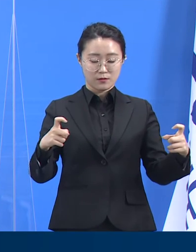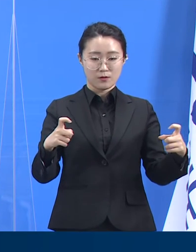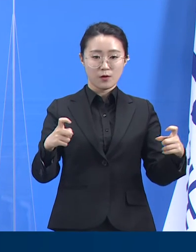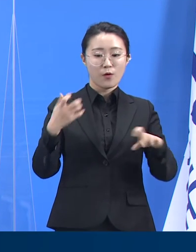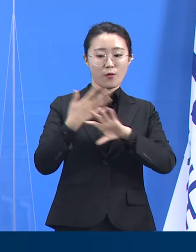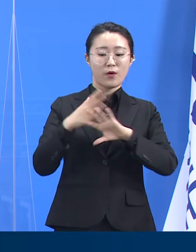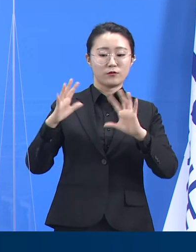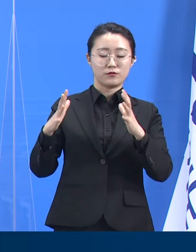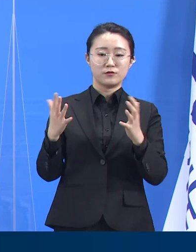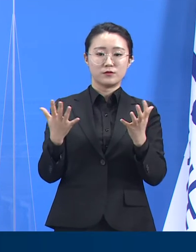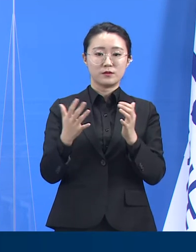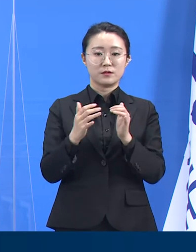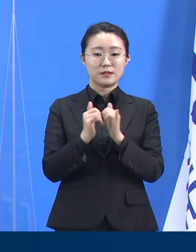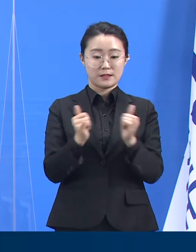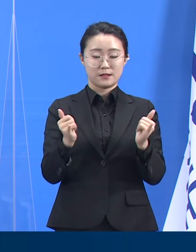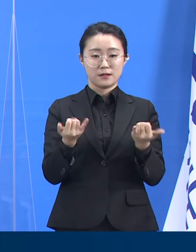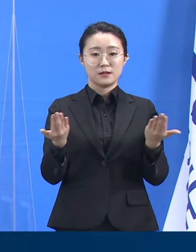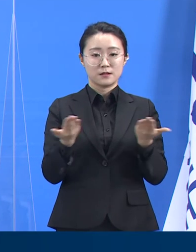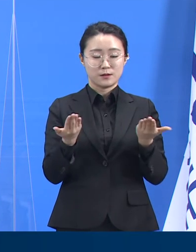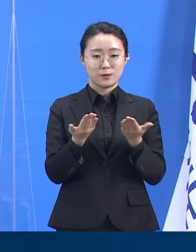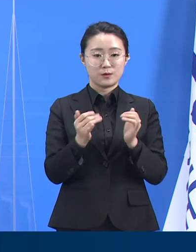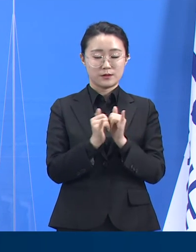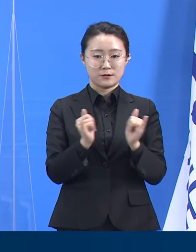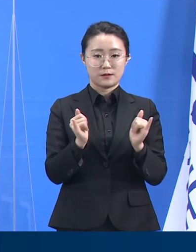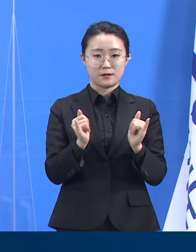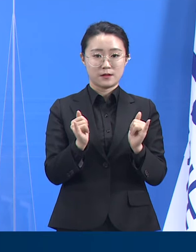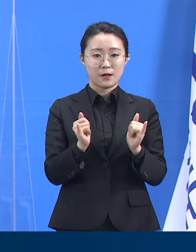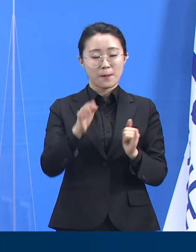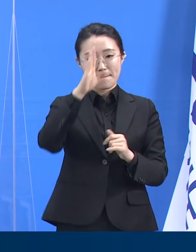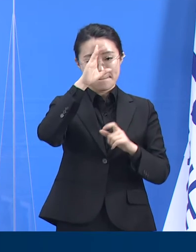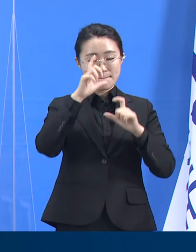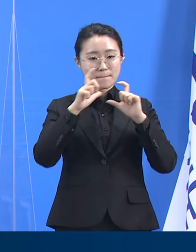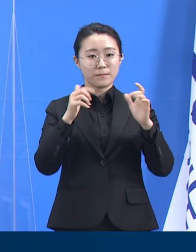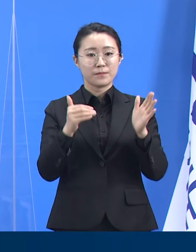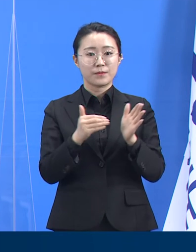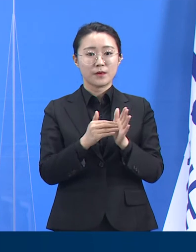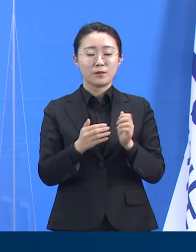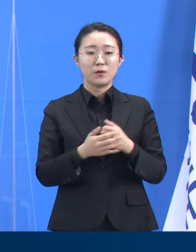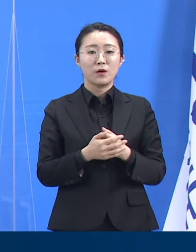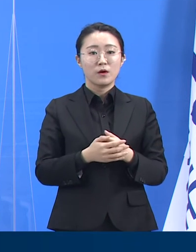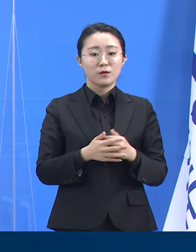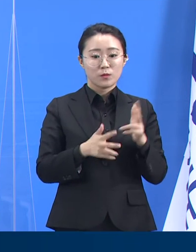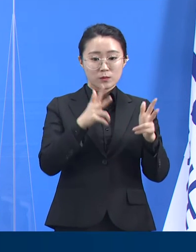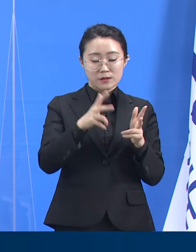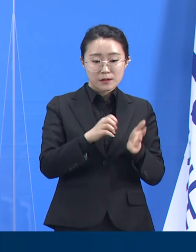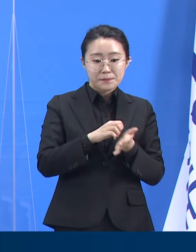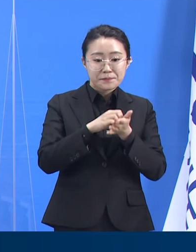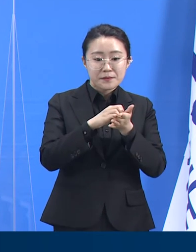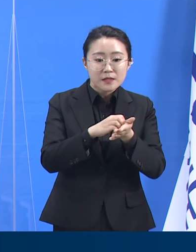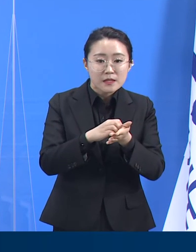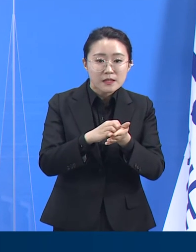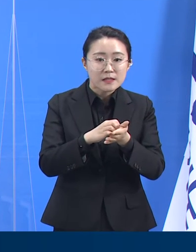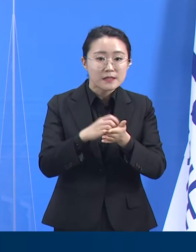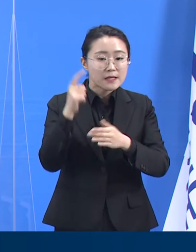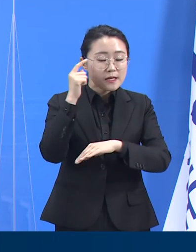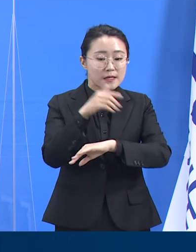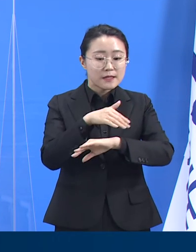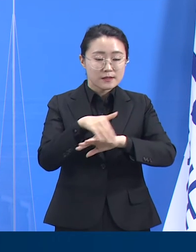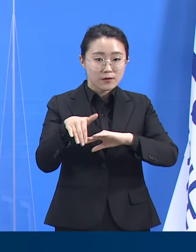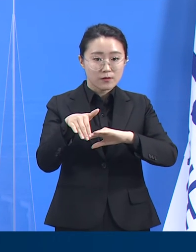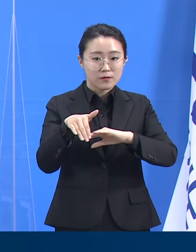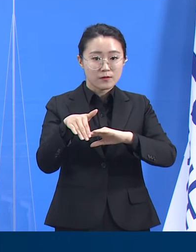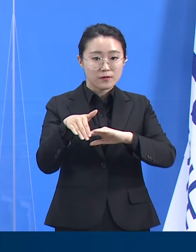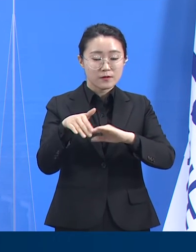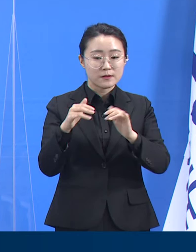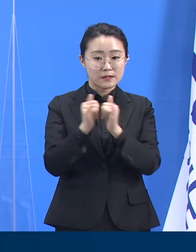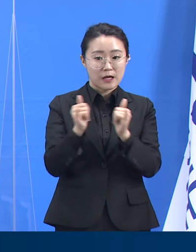있었습니다. 지난 4일 공장에서 근무하기로 된 예정자였던 기린 국적자 한 분이 공장 방문 후